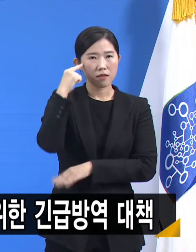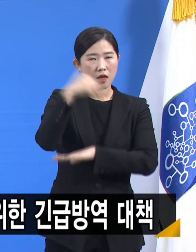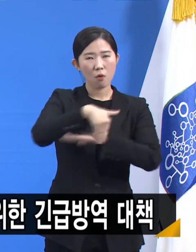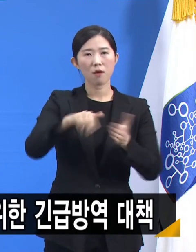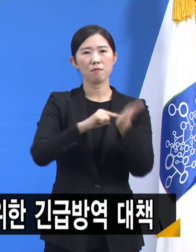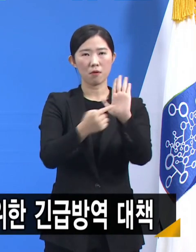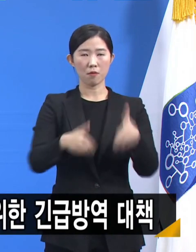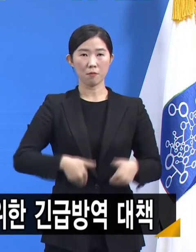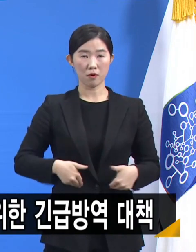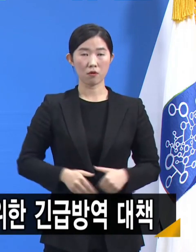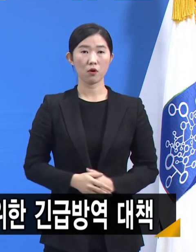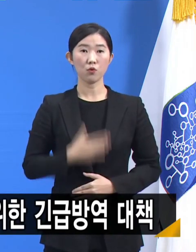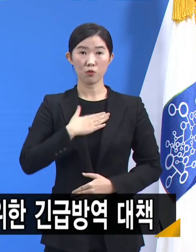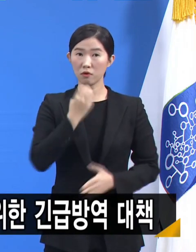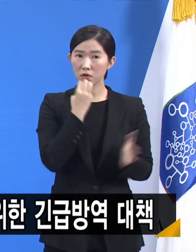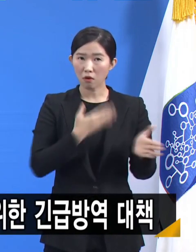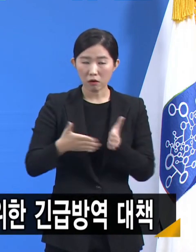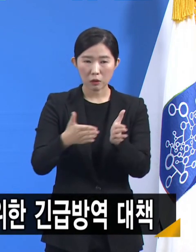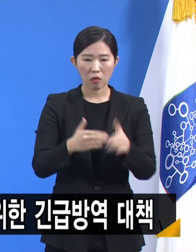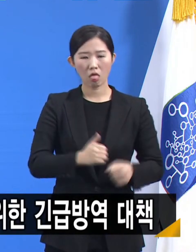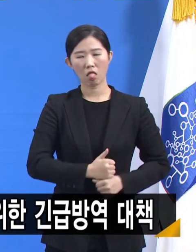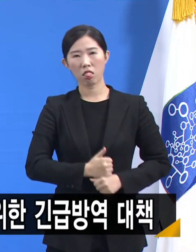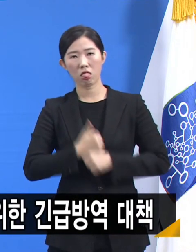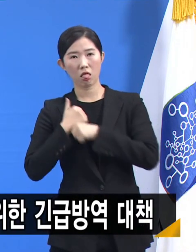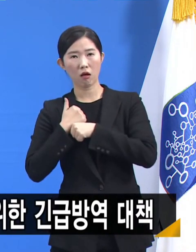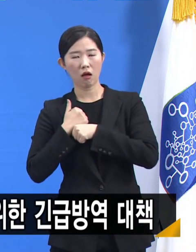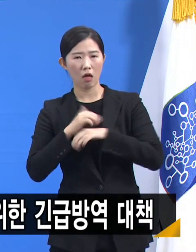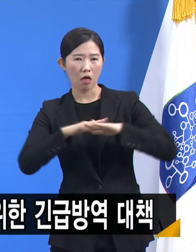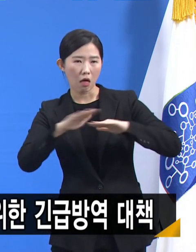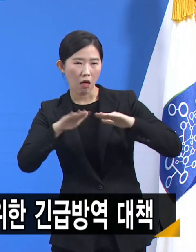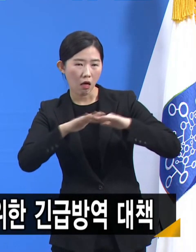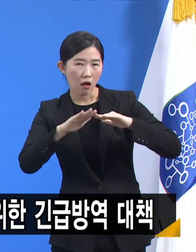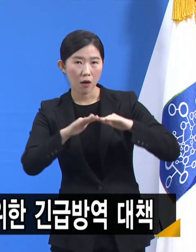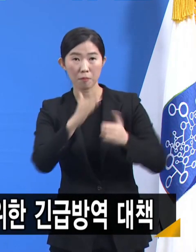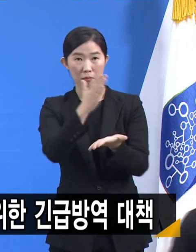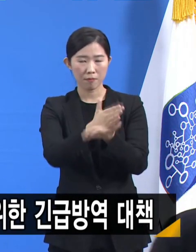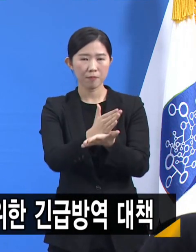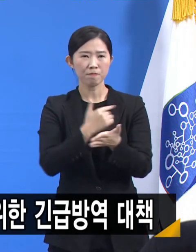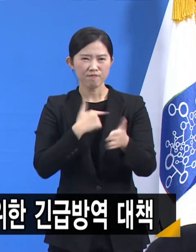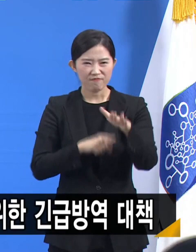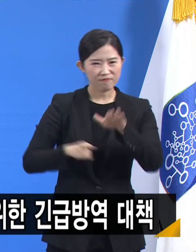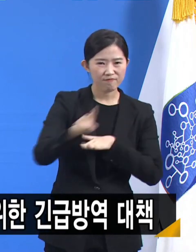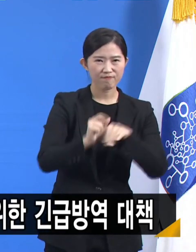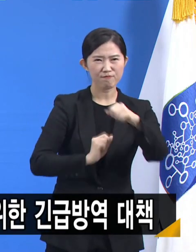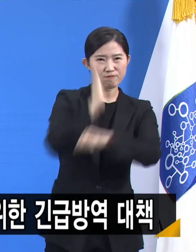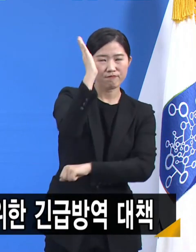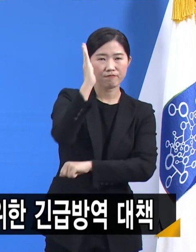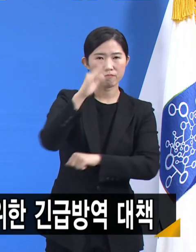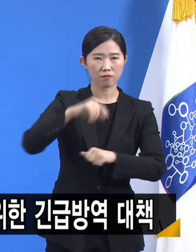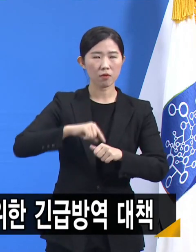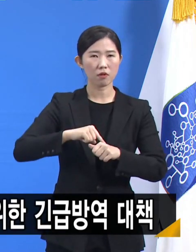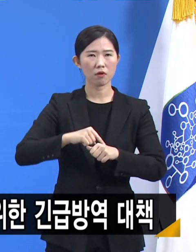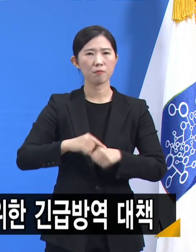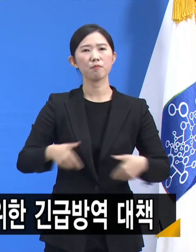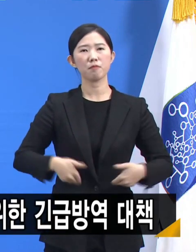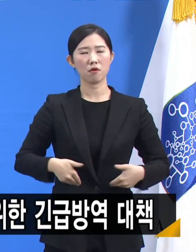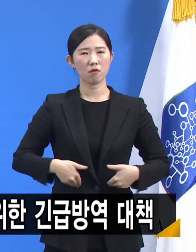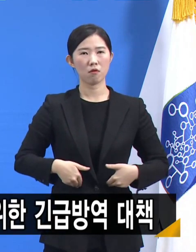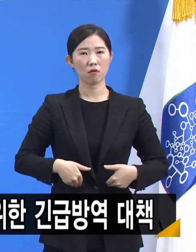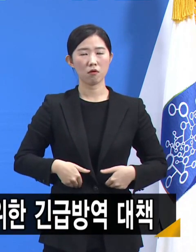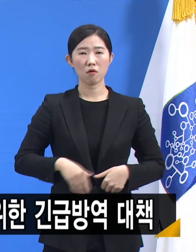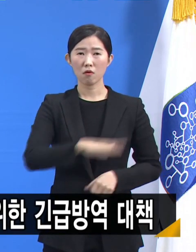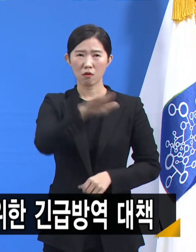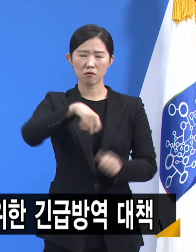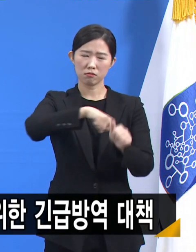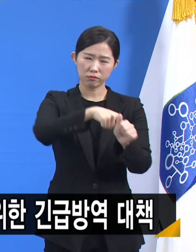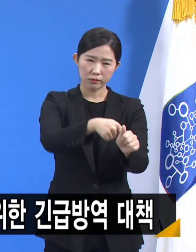늑장 대응보다는 과잉당이 낫다는 신념에 따라서 다소 무리가 따르더라도 도민의